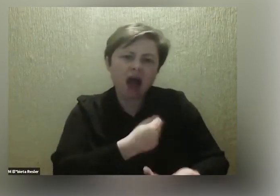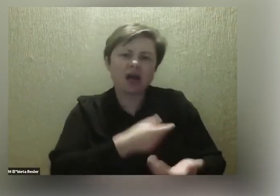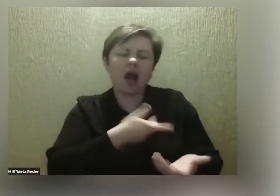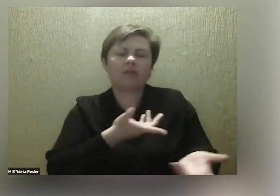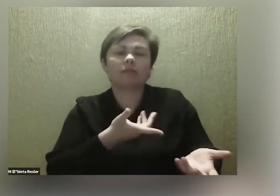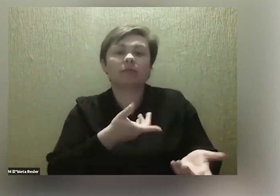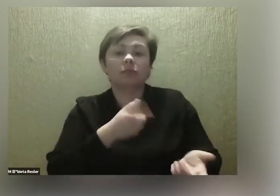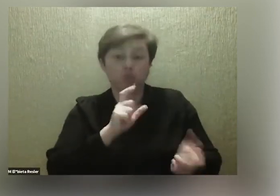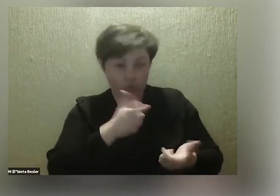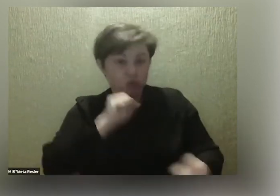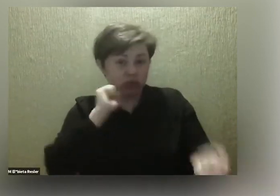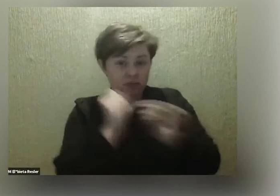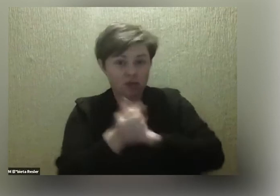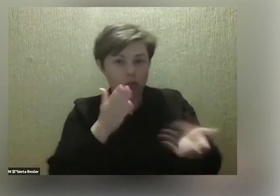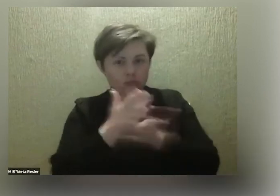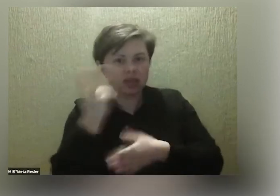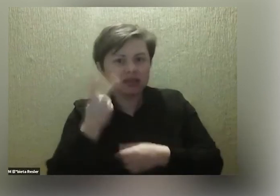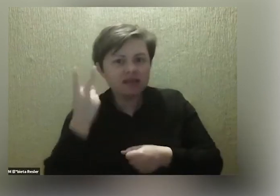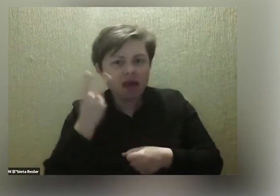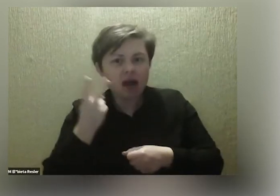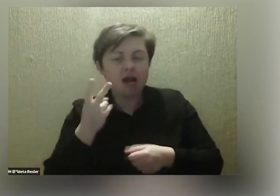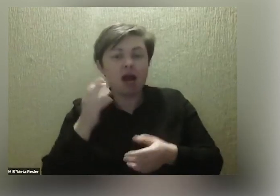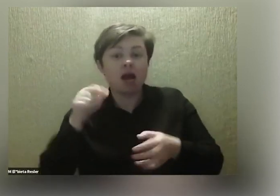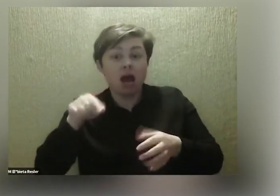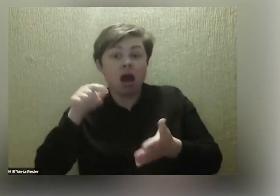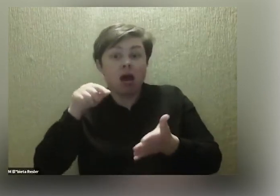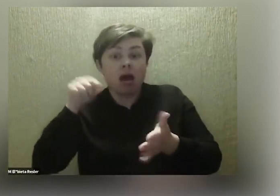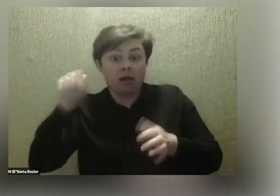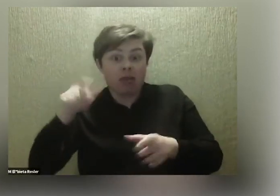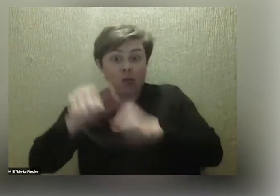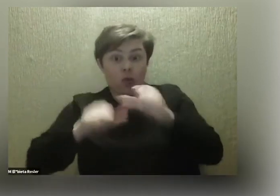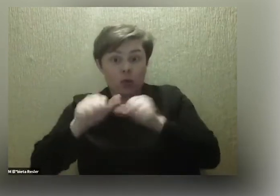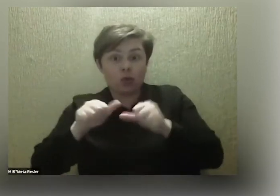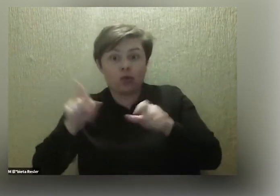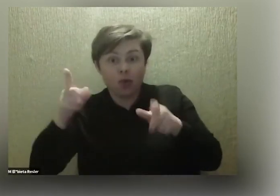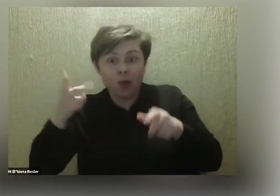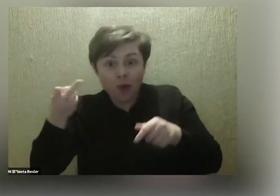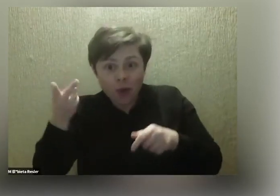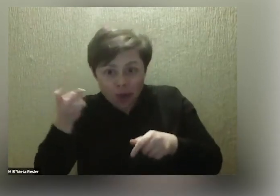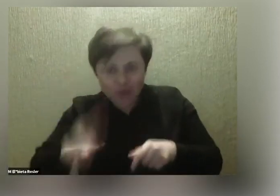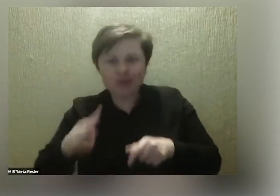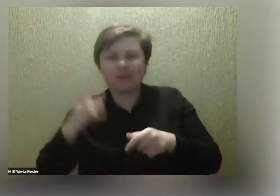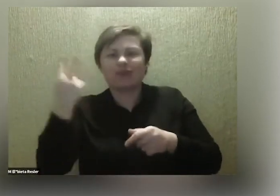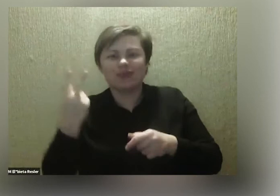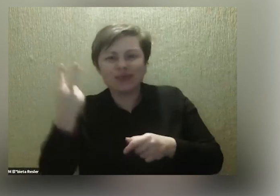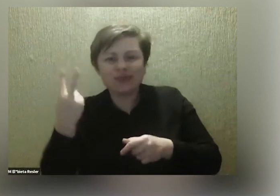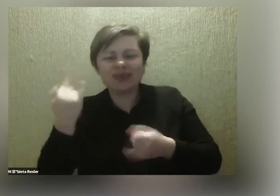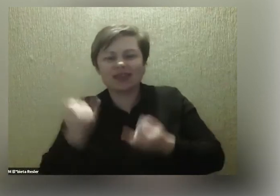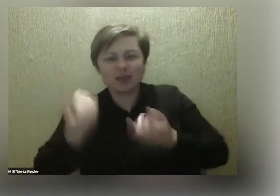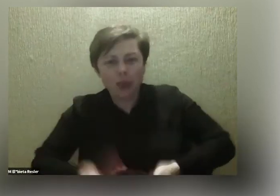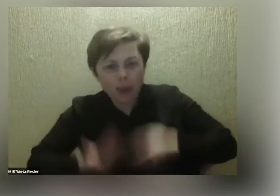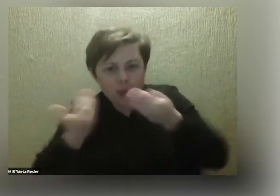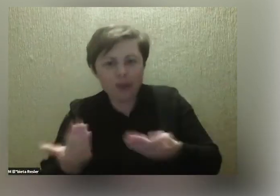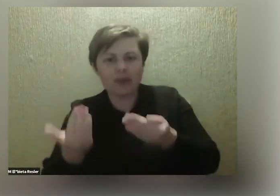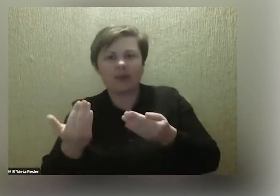Powiedz, czy coś się zmieniło przez te dwa lata, teraz w tym roku byłaś znowu na porodówce? Tak, no i to w takim